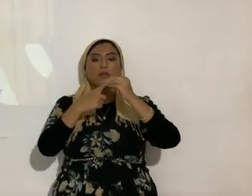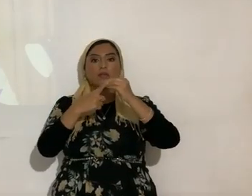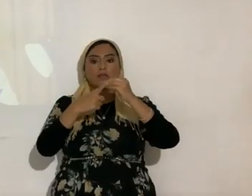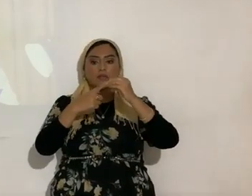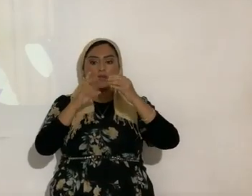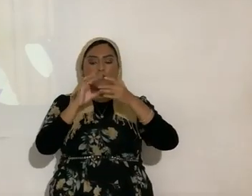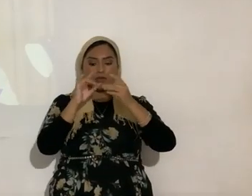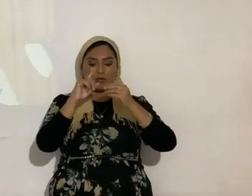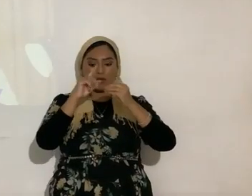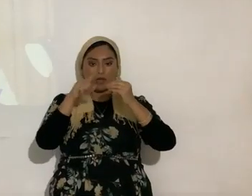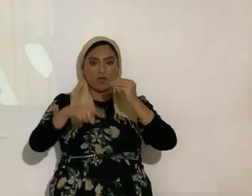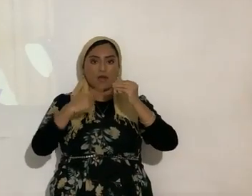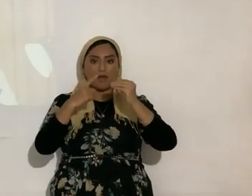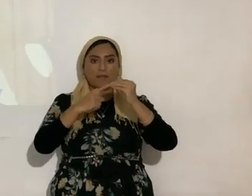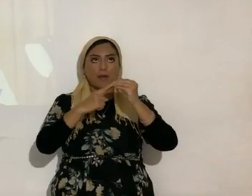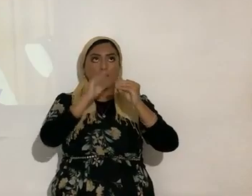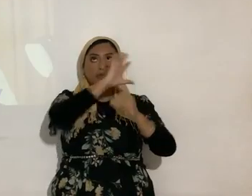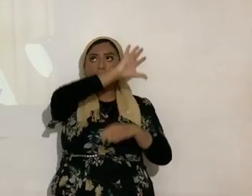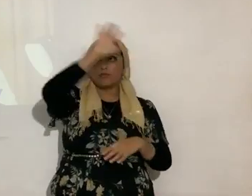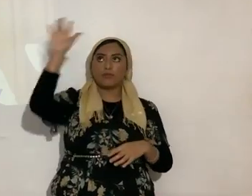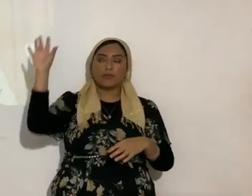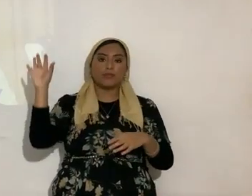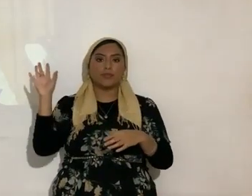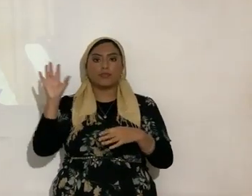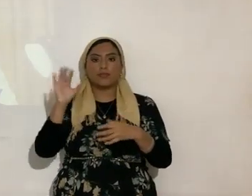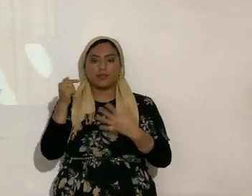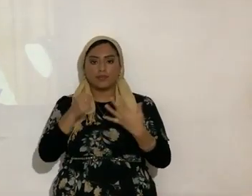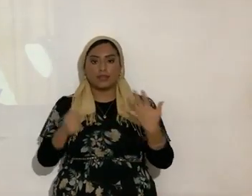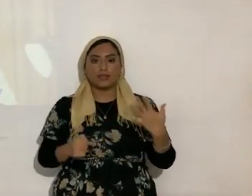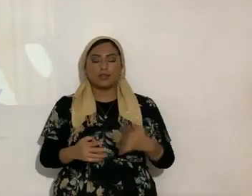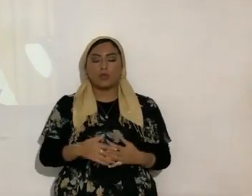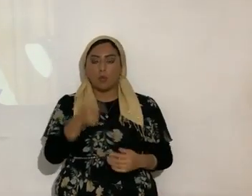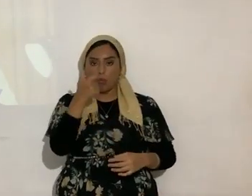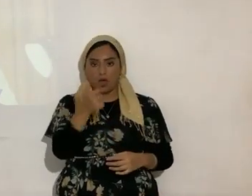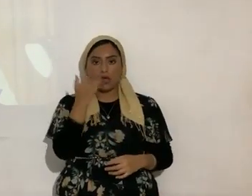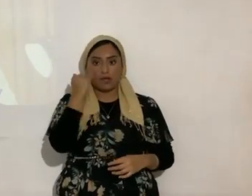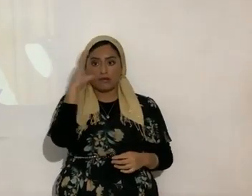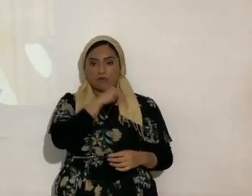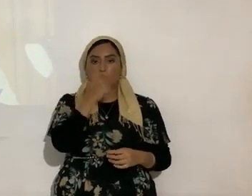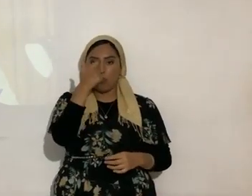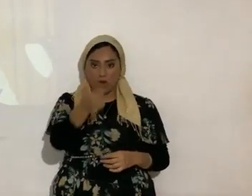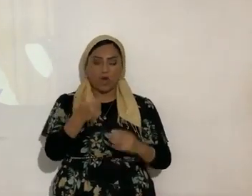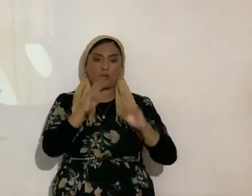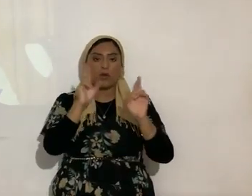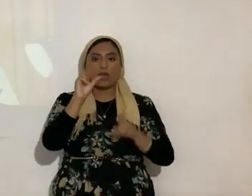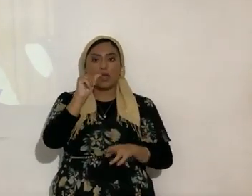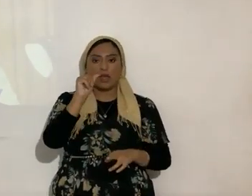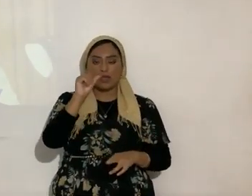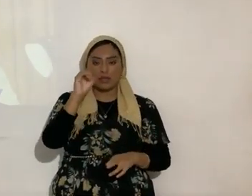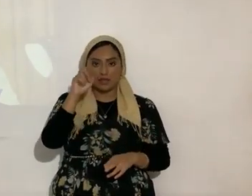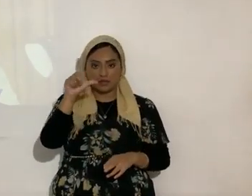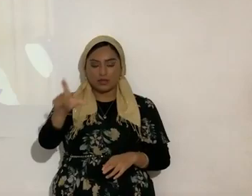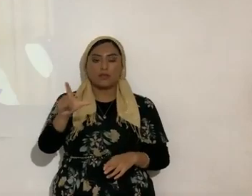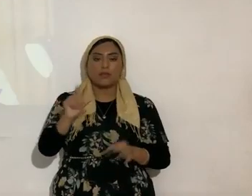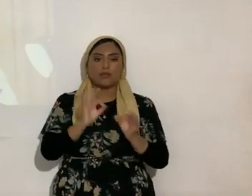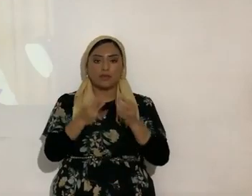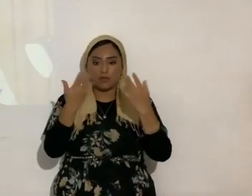astronomía bíblica. Recta final 117, véanlo, si no lo han visto, véanlo, si ya lo viste, vuélvelo a ver para que te goces, aleluya.